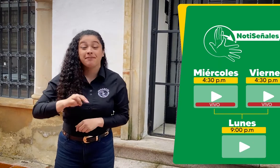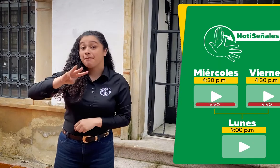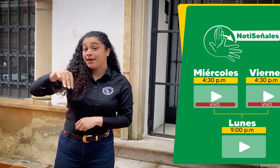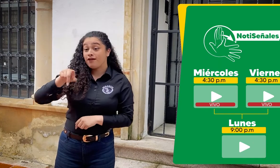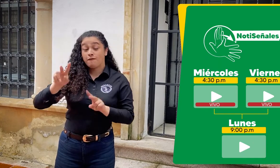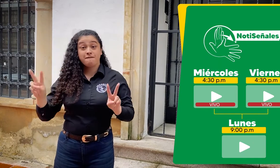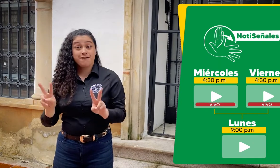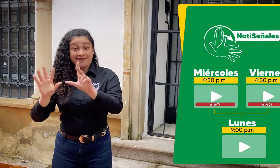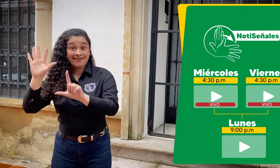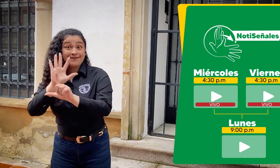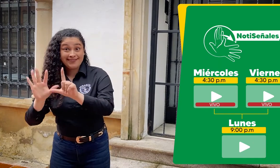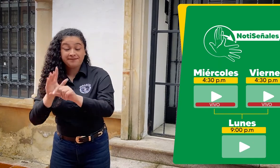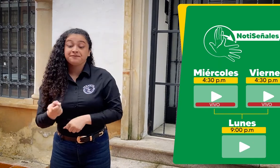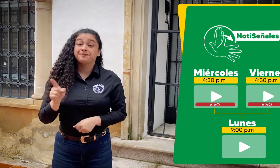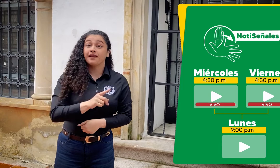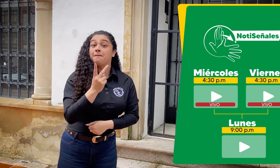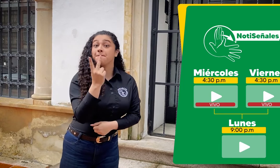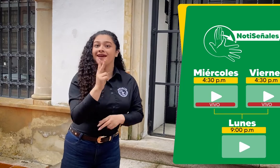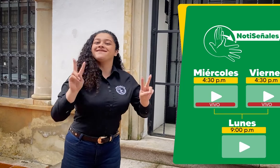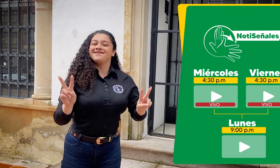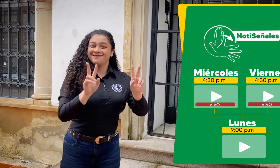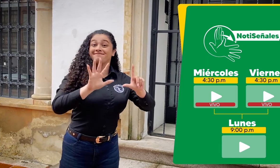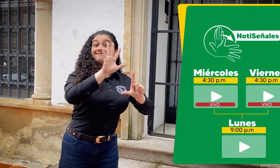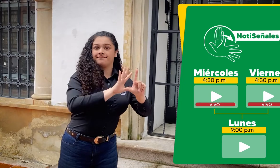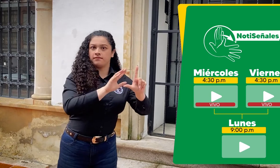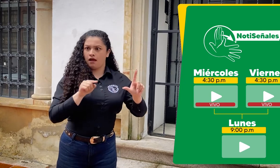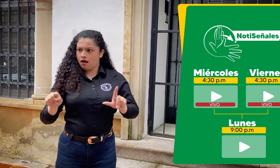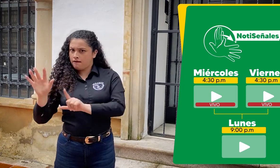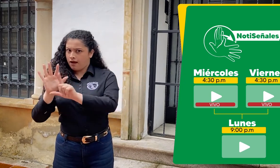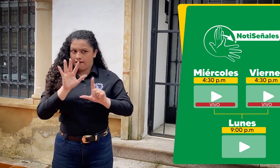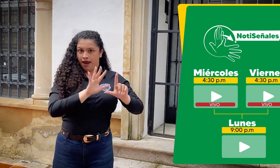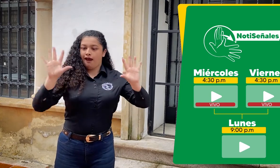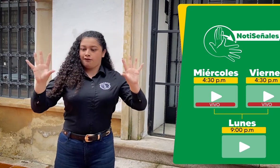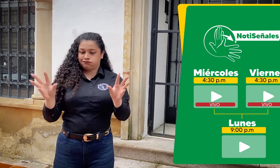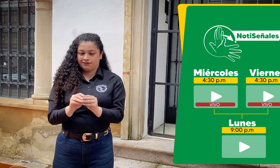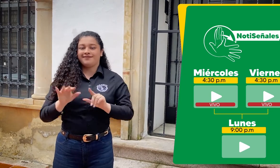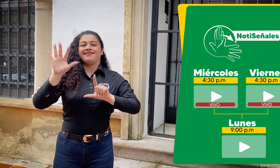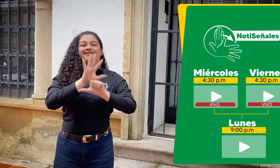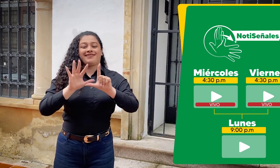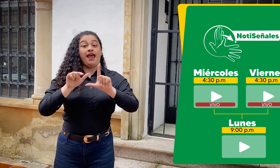Estas transmisiones las volveremos a emitir el siguiente lunes